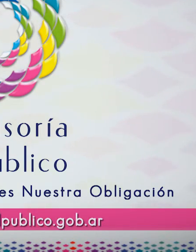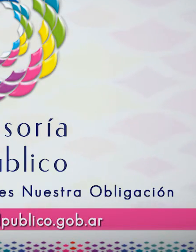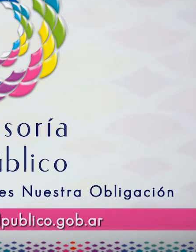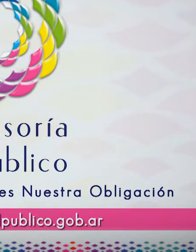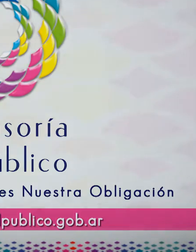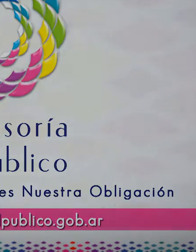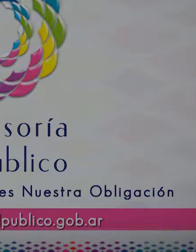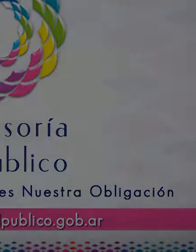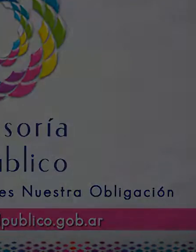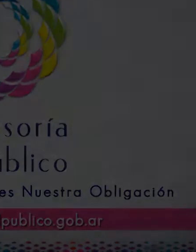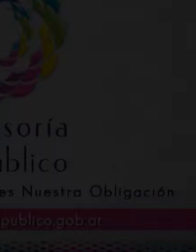¡Gracias! ¡Gracias! ¡Gracias! ¡Gracias!